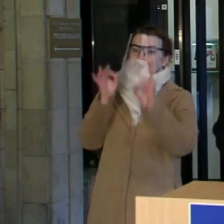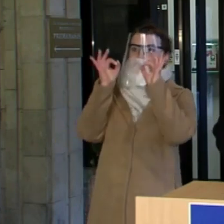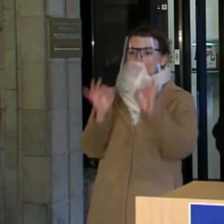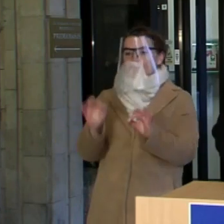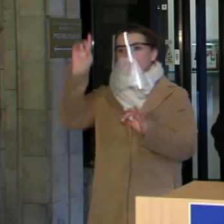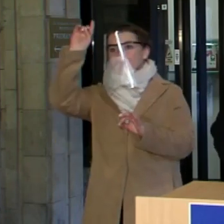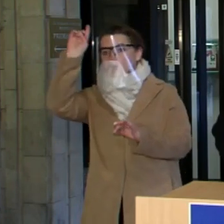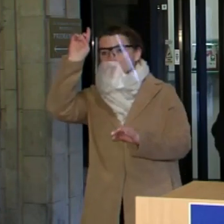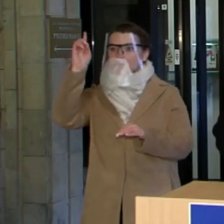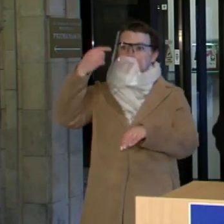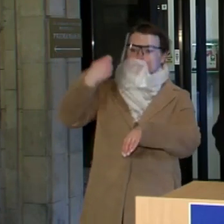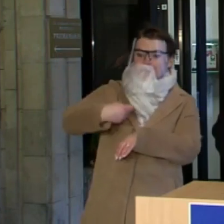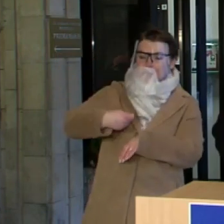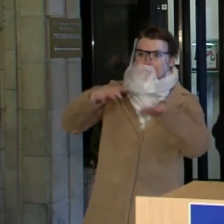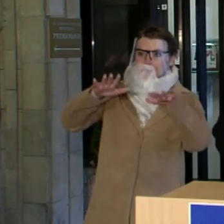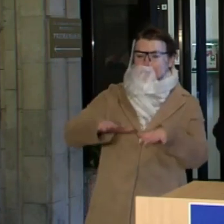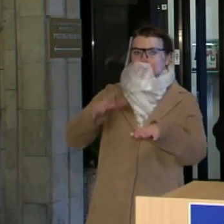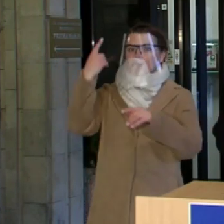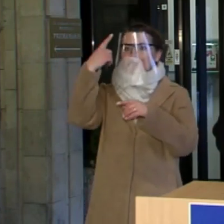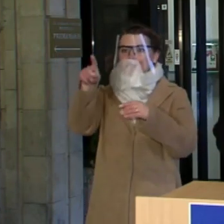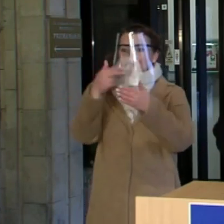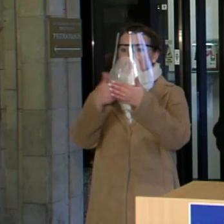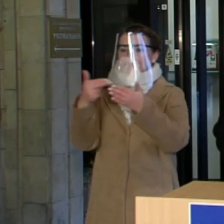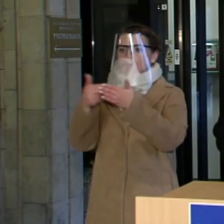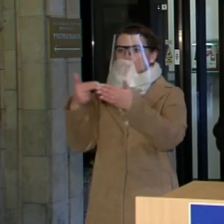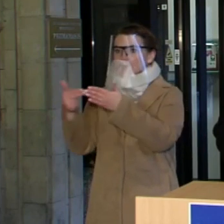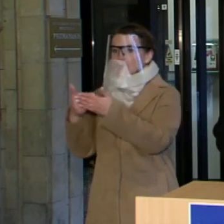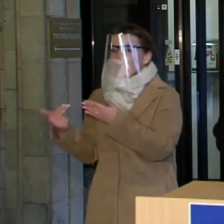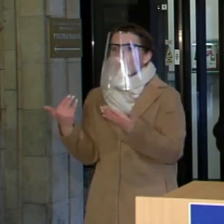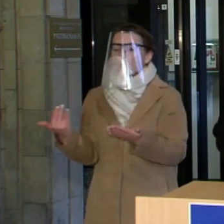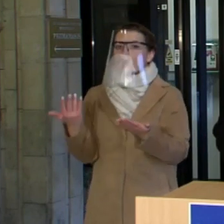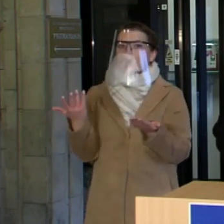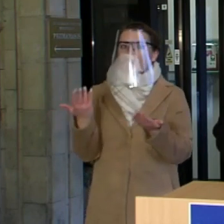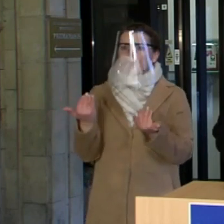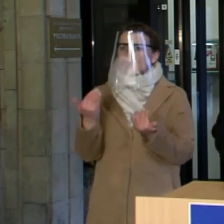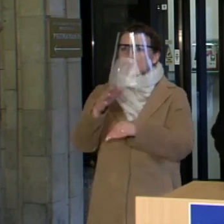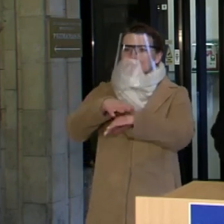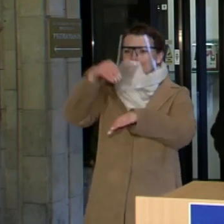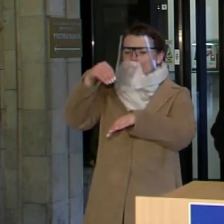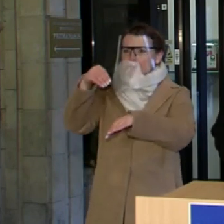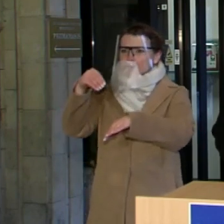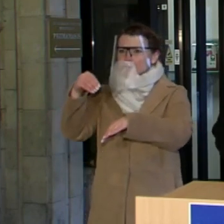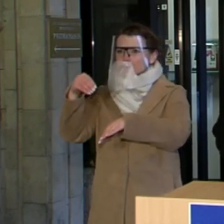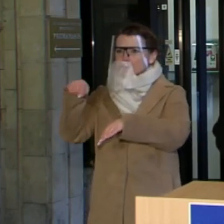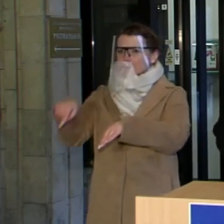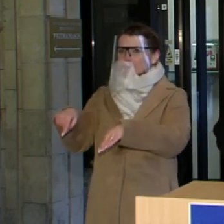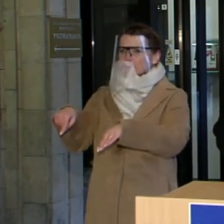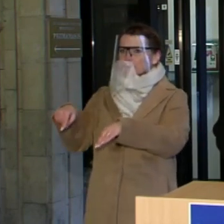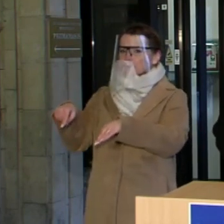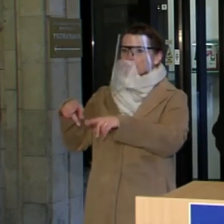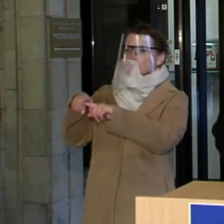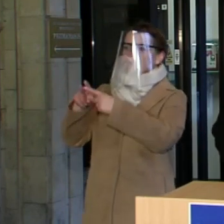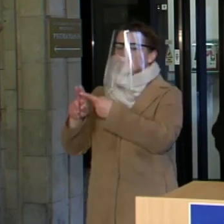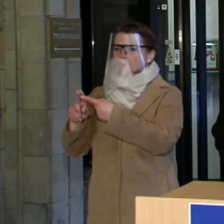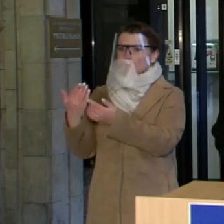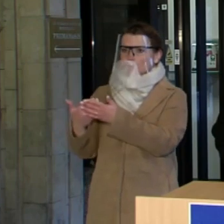vyriausybė, prezidentūra, kitos valdžios institucijos, tai kodėl Seimas turėtų būti tą oazę, kuri turėtų būti, jos